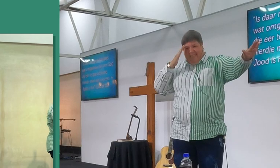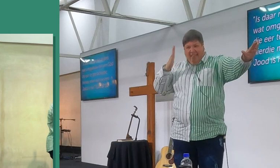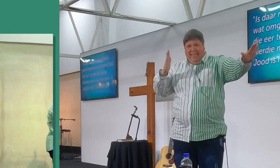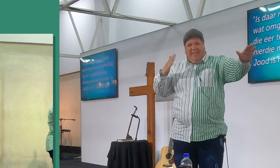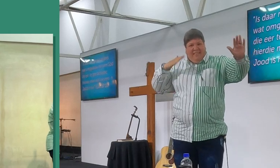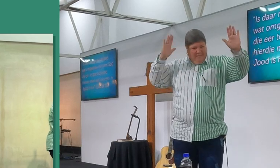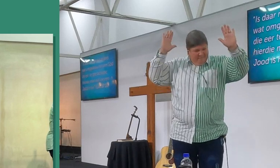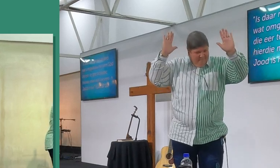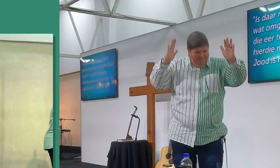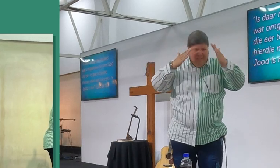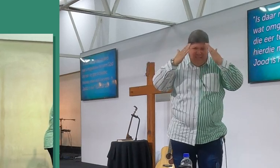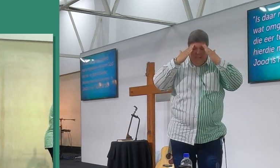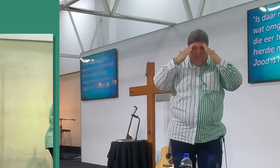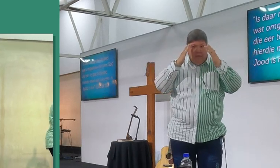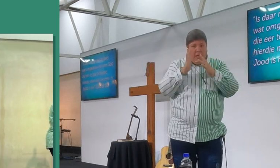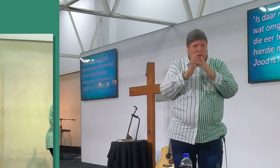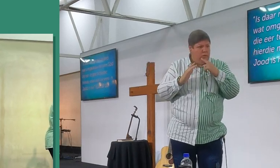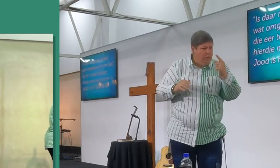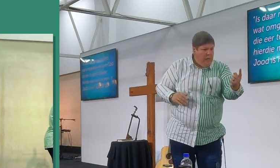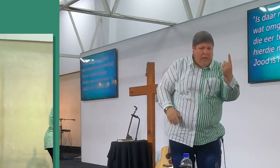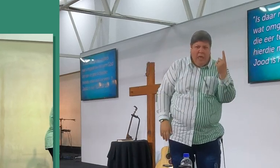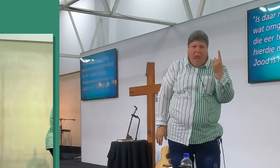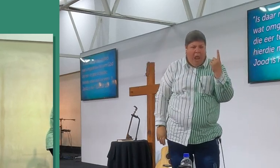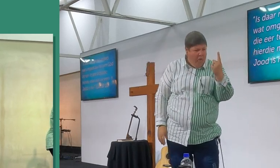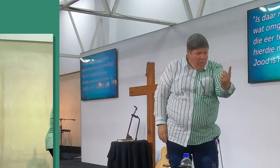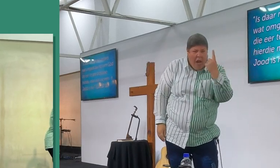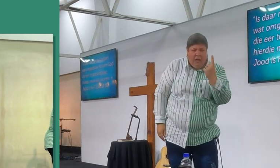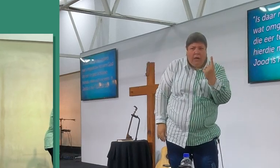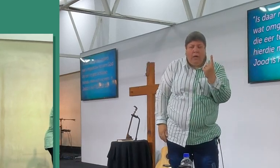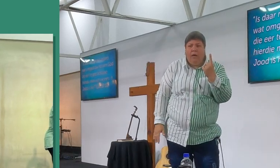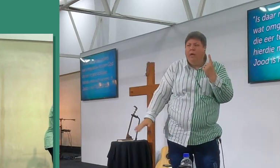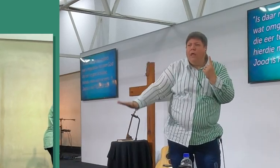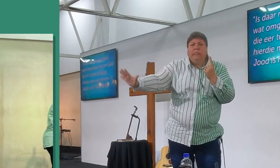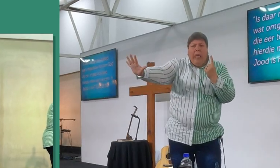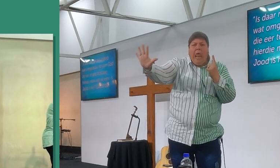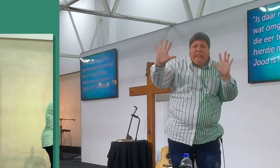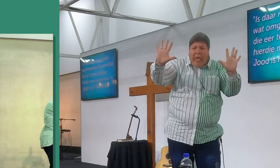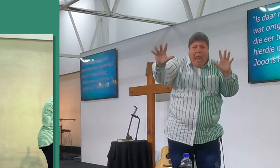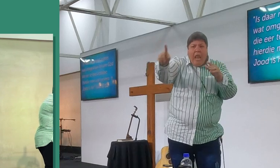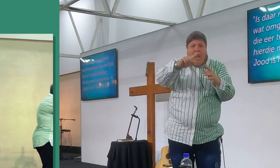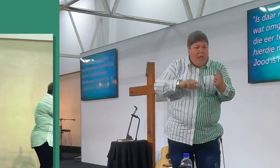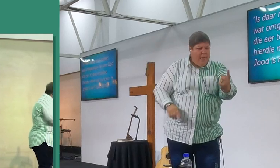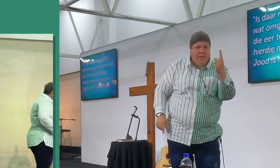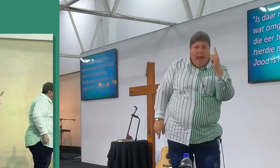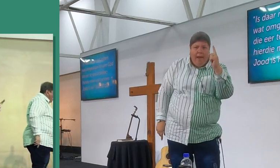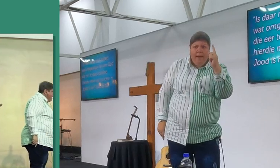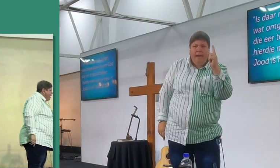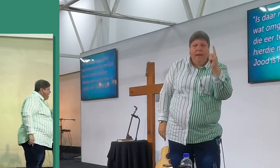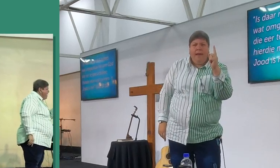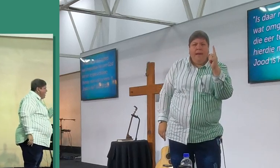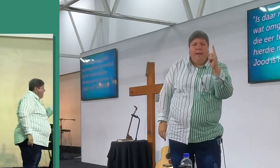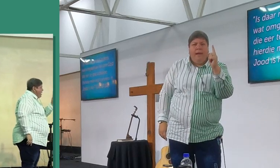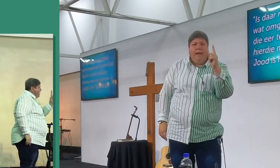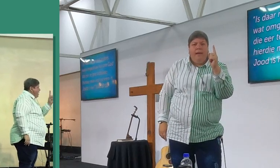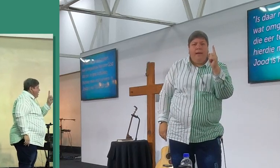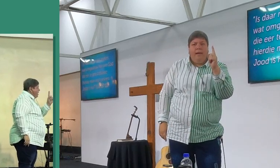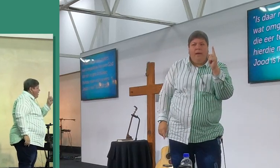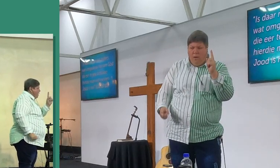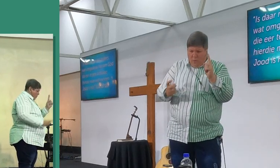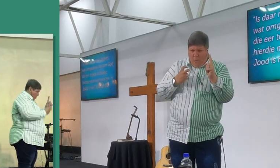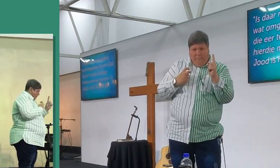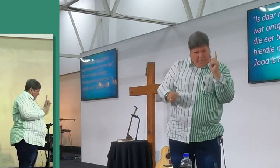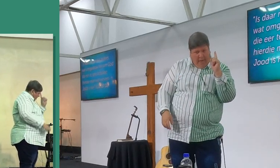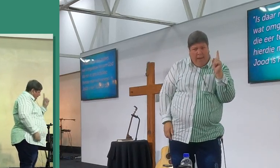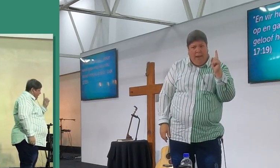en hy gaan terug na Jesus, en Jesus vraag, is daar nie iemand anders, van hierdie tien wat gezond gemaakt is, is daar dan net een, wat